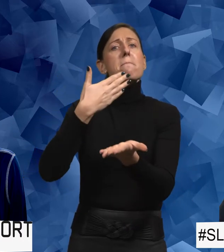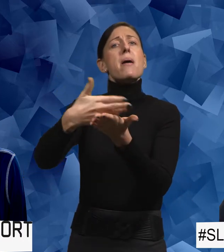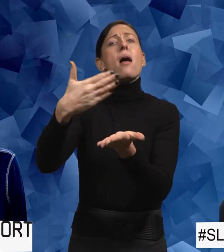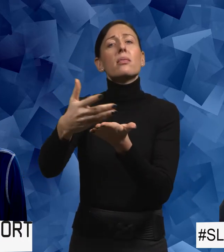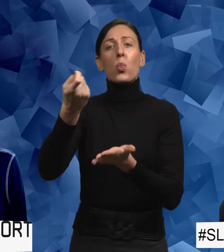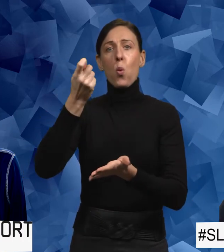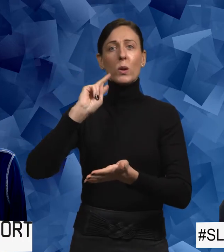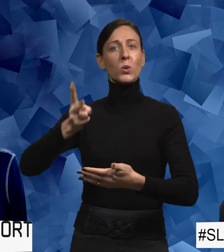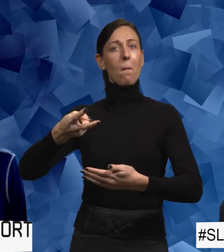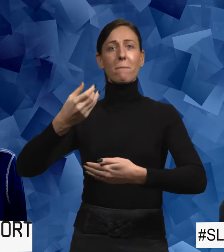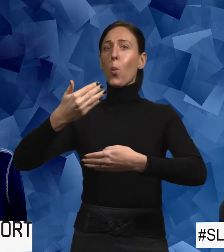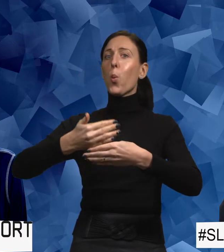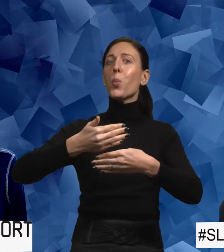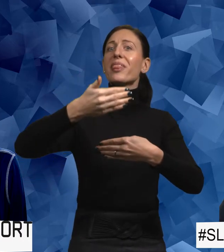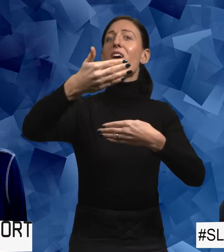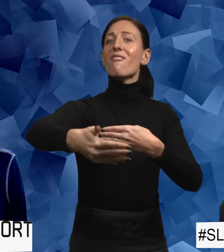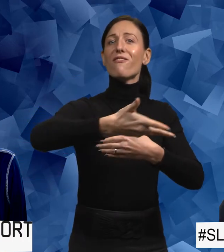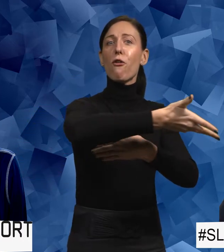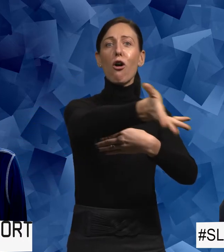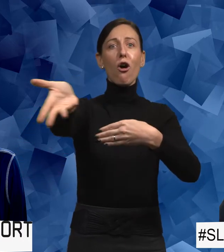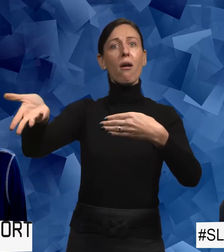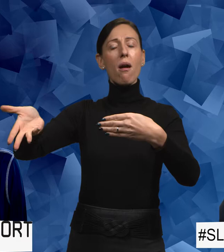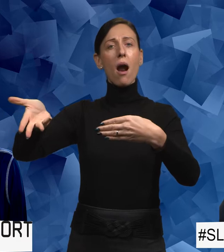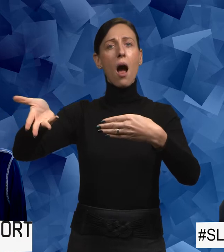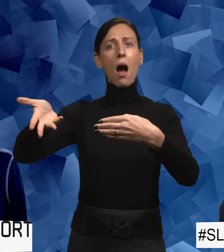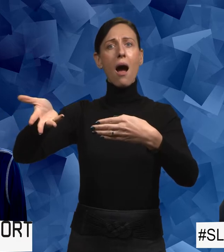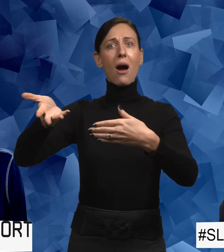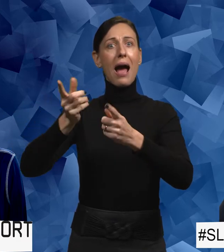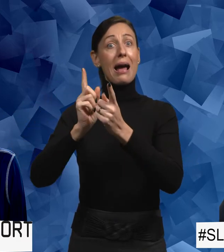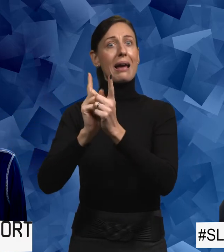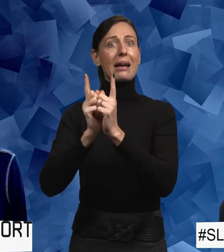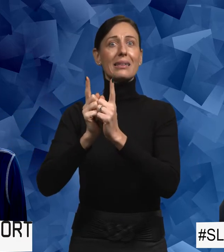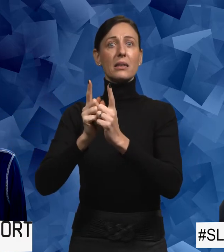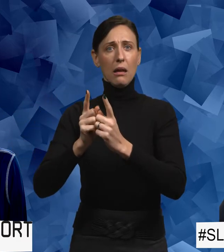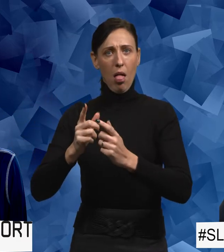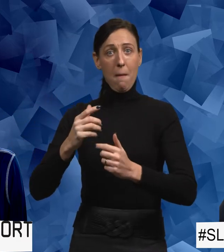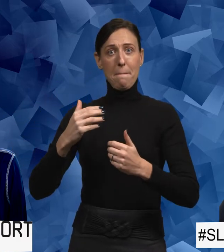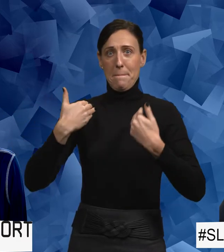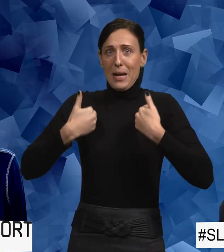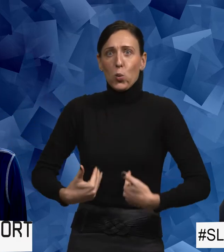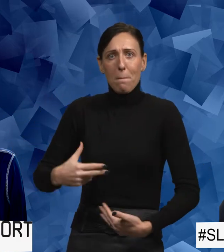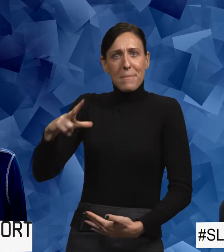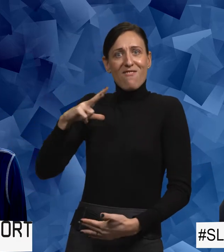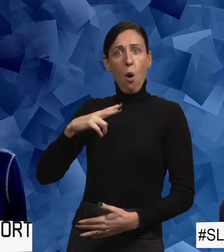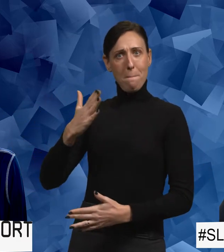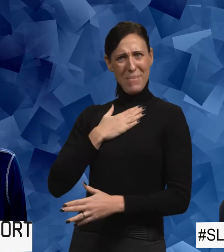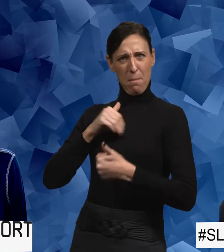något som ändå ligger utanför ens kanske personliga privata liv. En partner är jättesvårt.